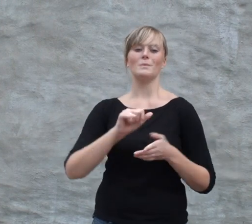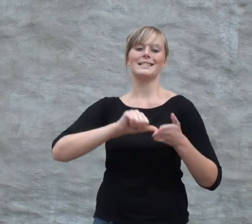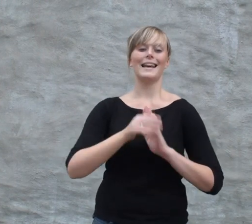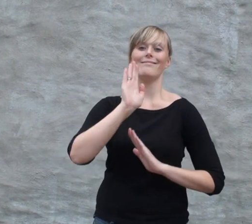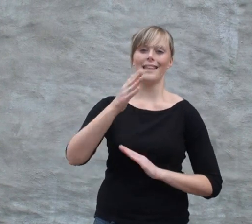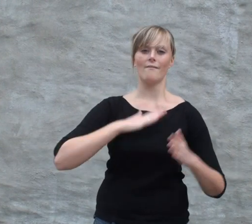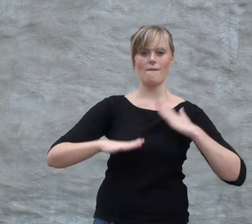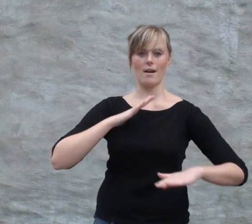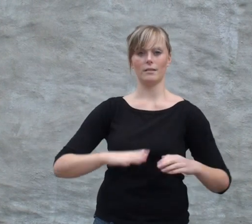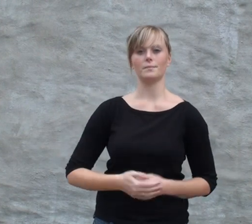sikrer din velferd.